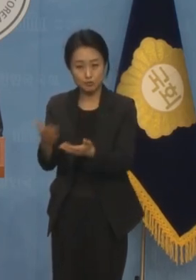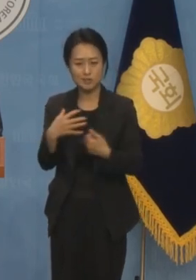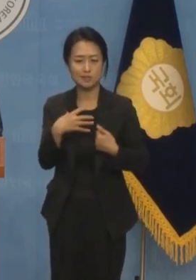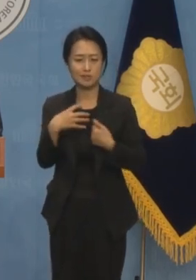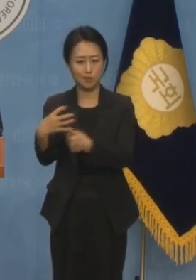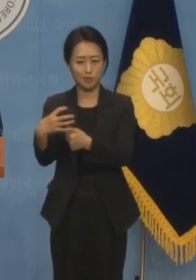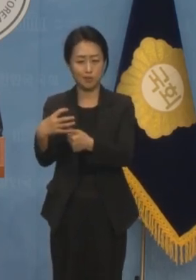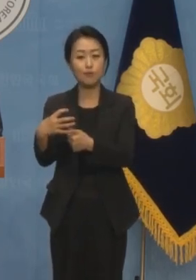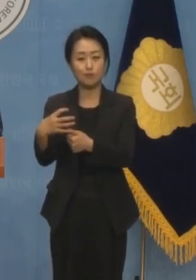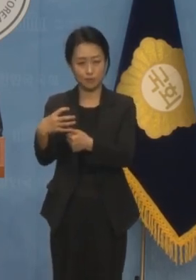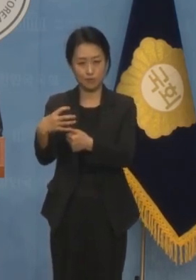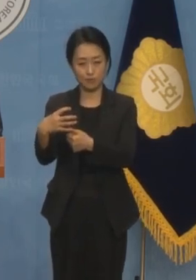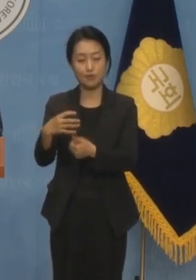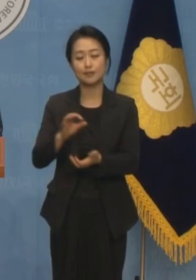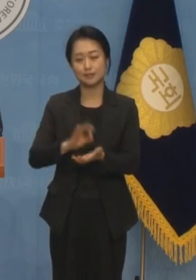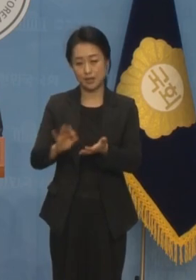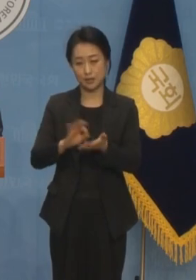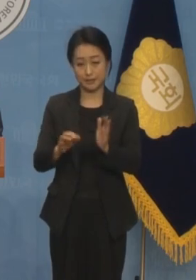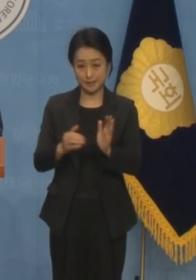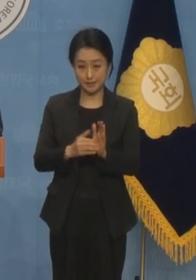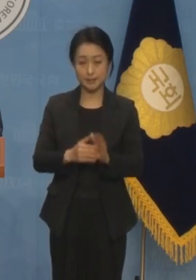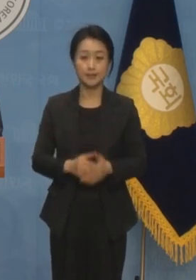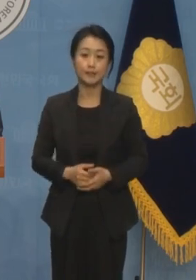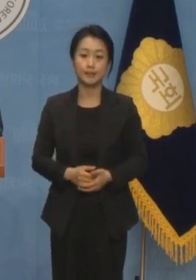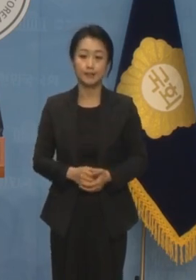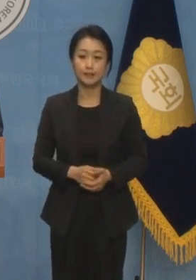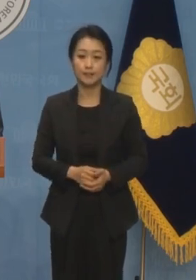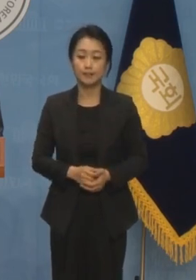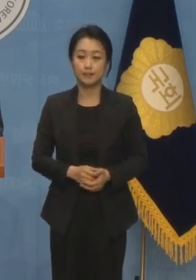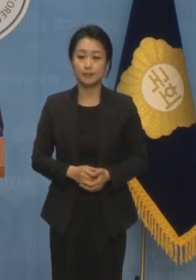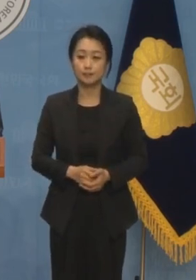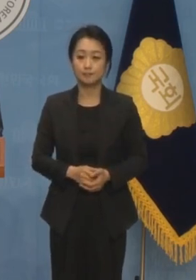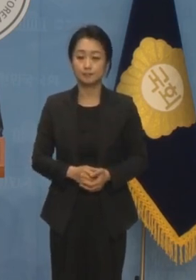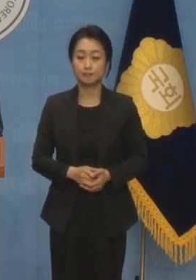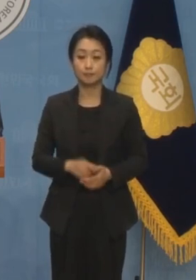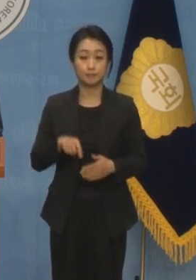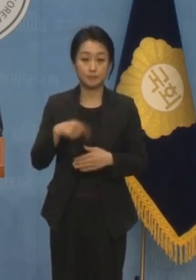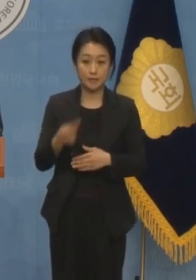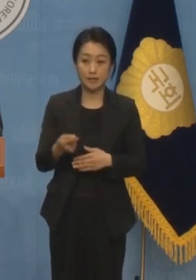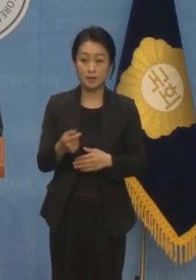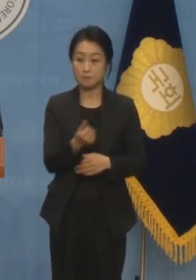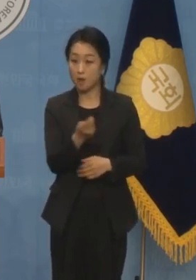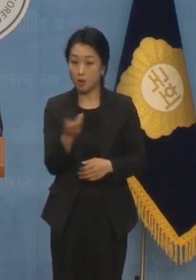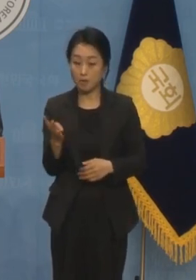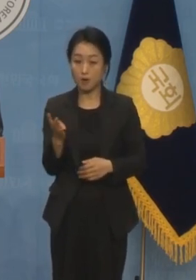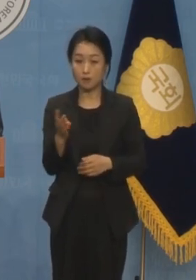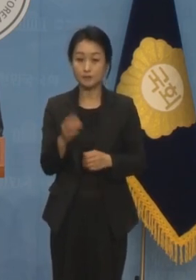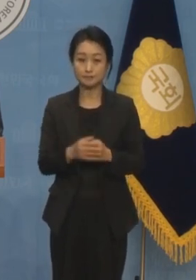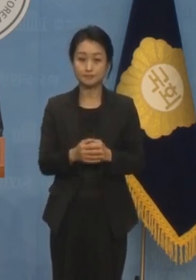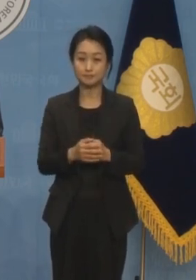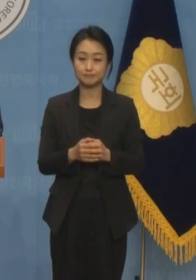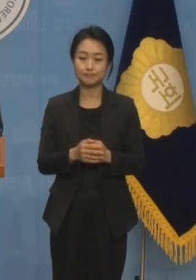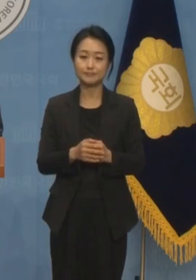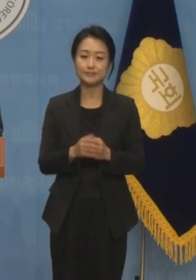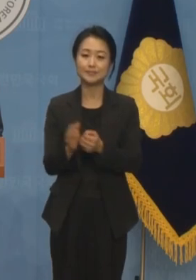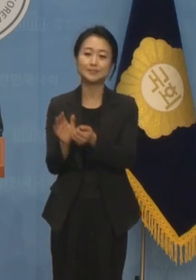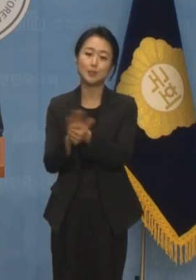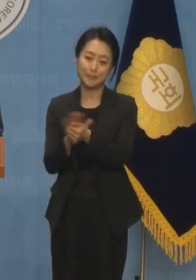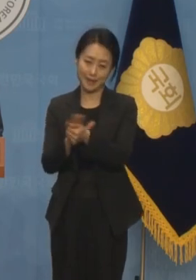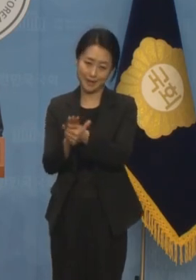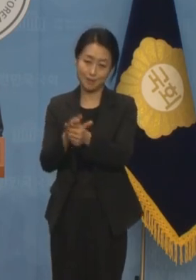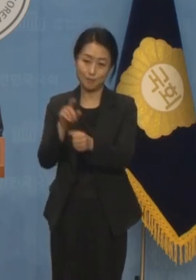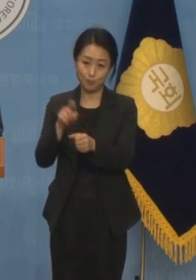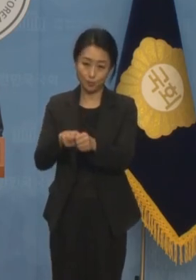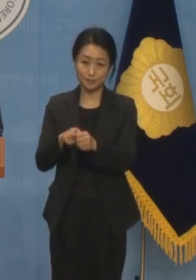낭랑클럽을 이용하기 시작했다. 나아가 몇몇 호스티스들은 접대의 일환으로